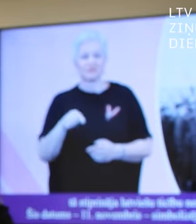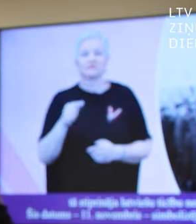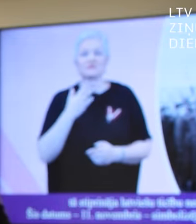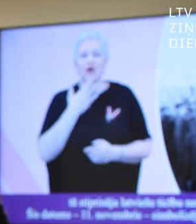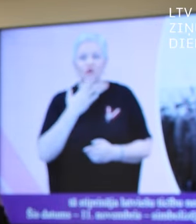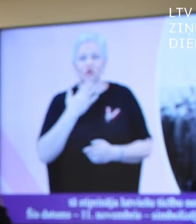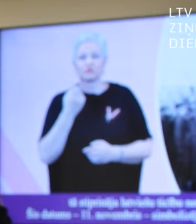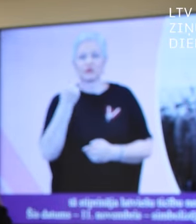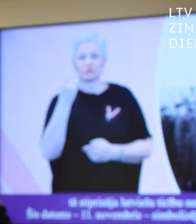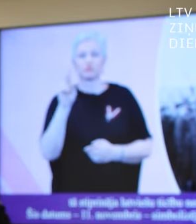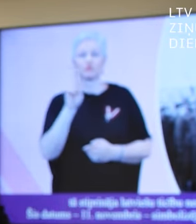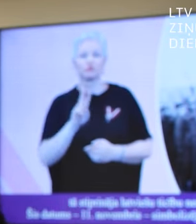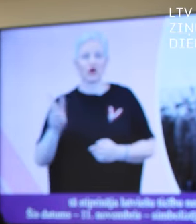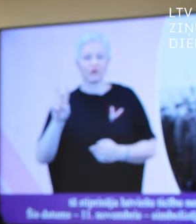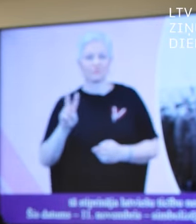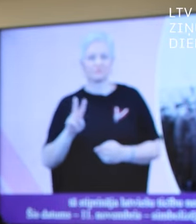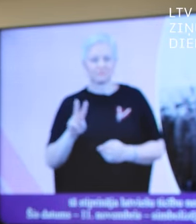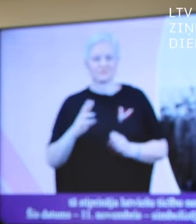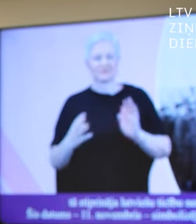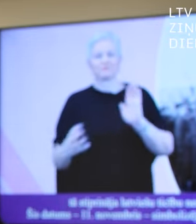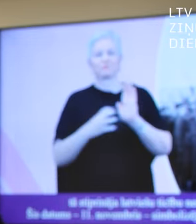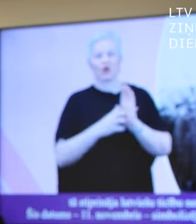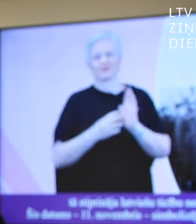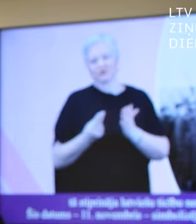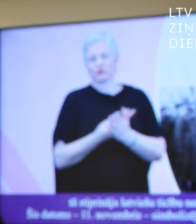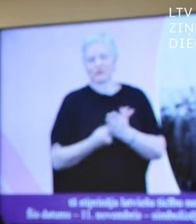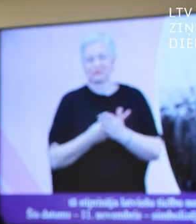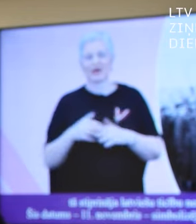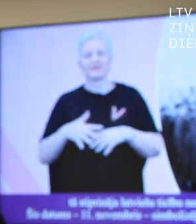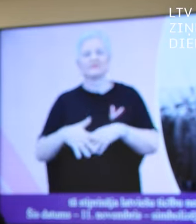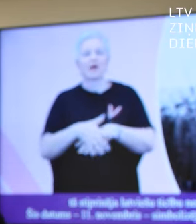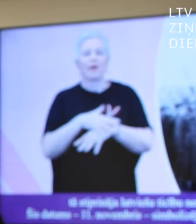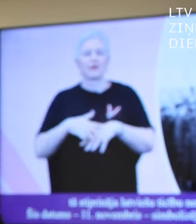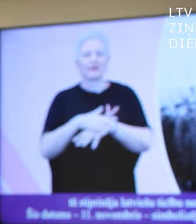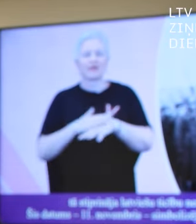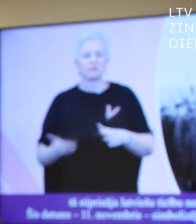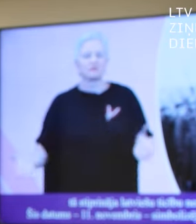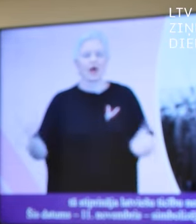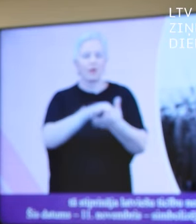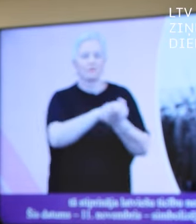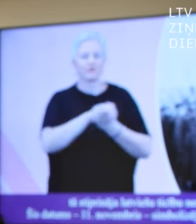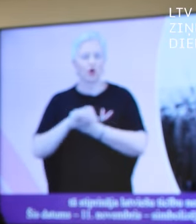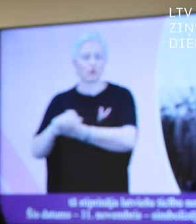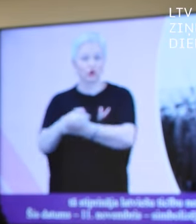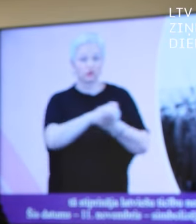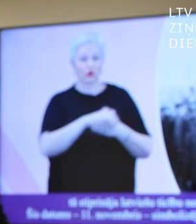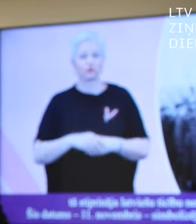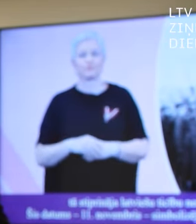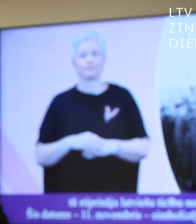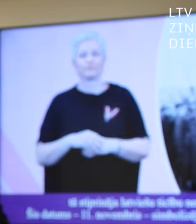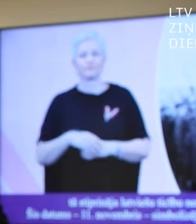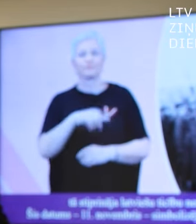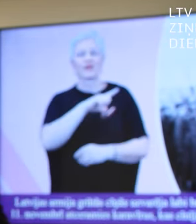pirmā valoda, ko viņi iemācās saziņai, ir zīmēs. Tikai pēc tam,